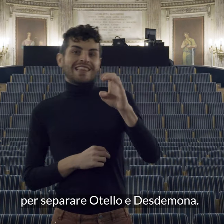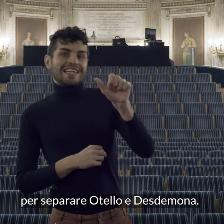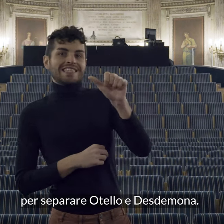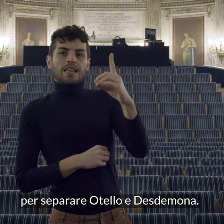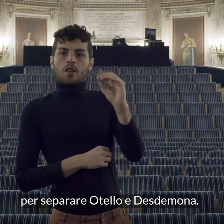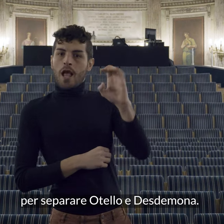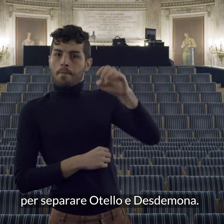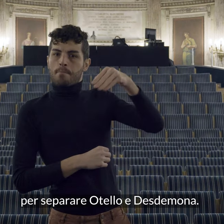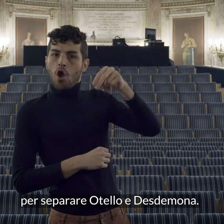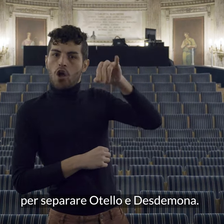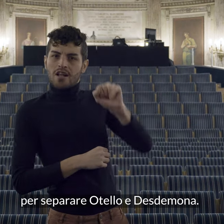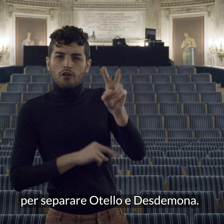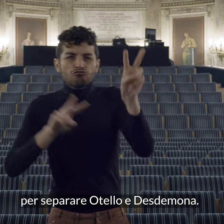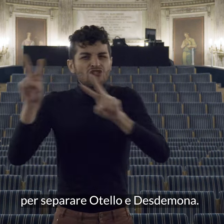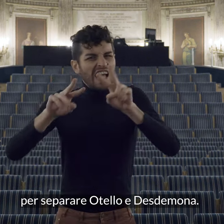otello ed esdemona